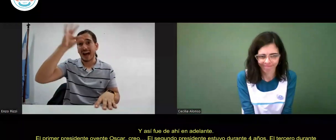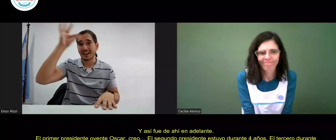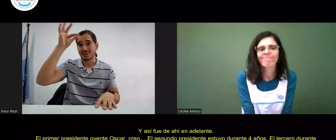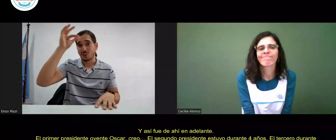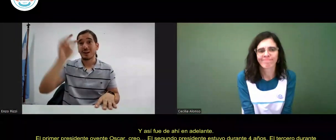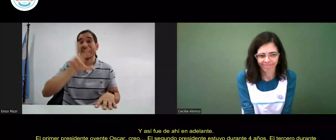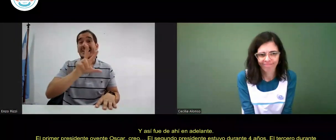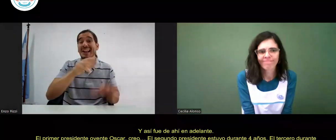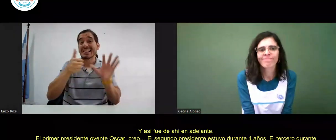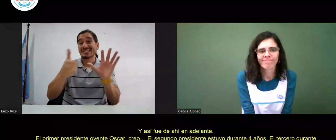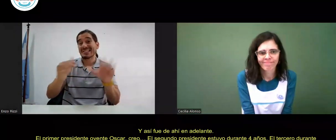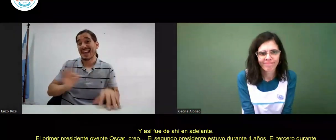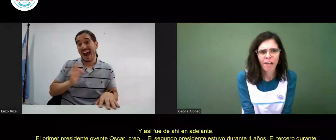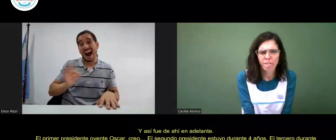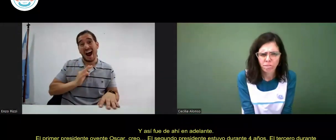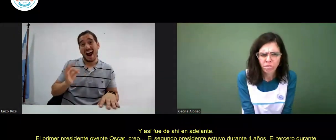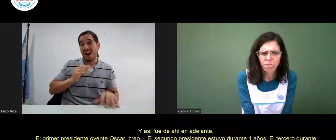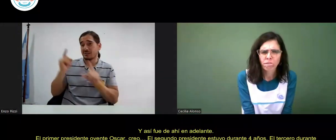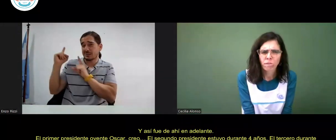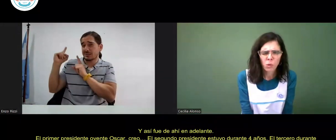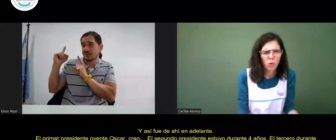esta es su señal personal